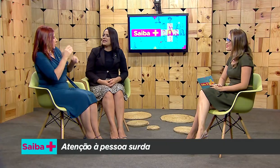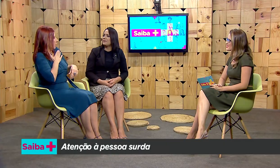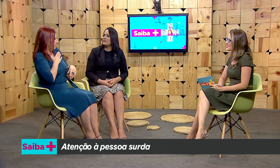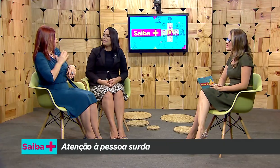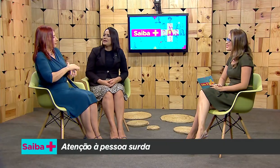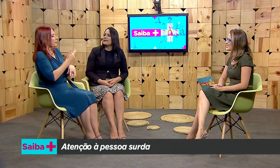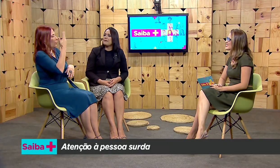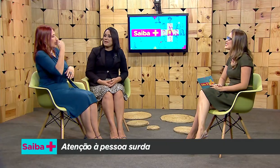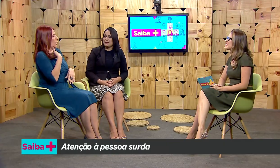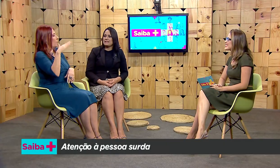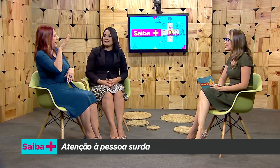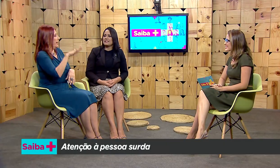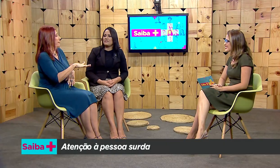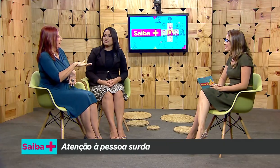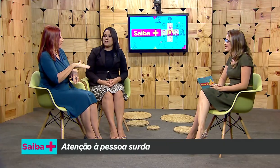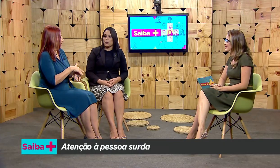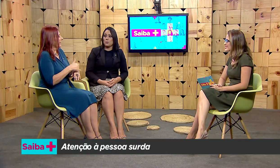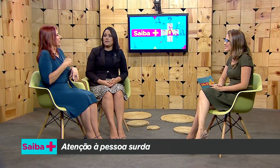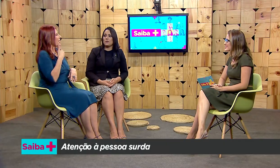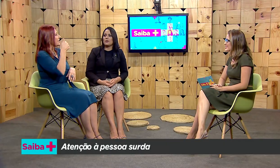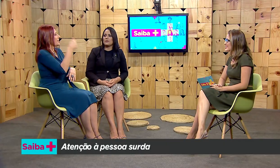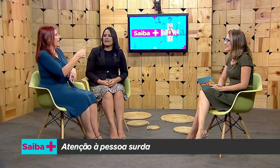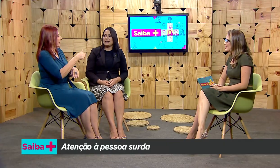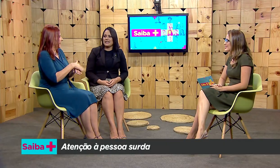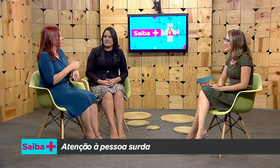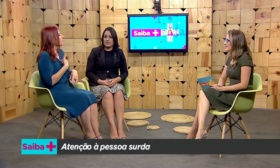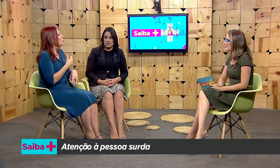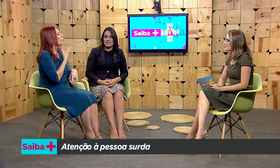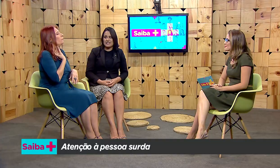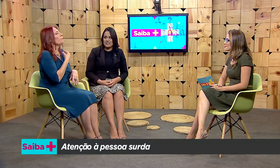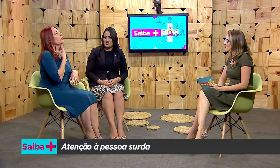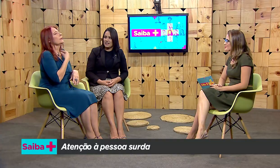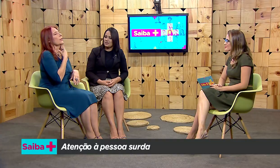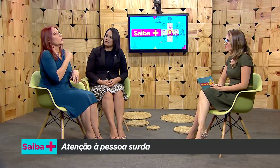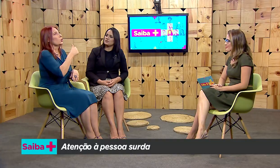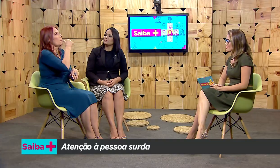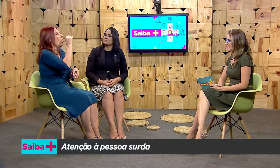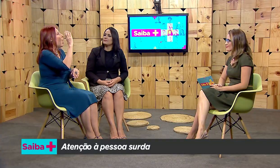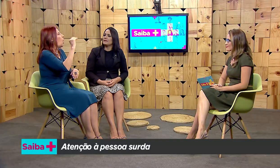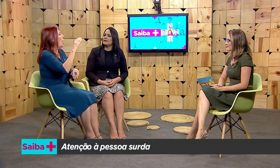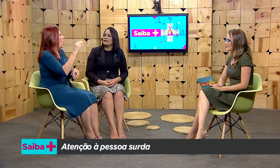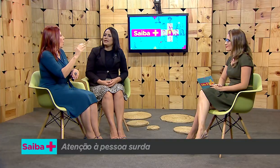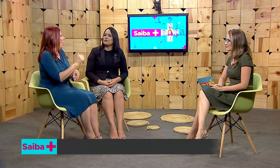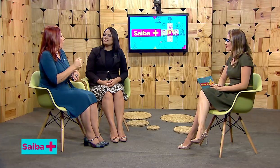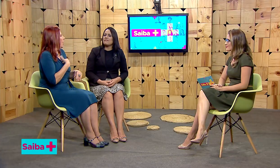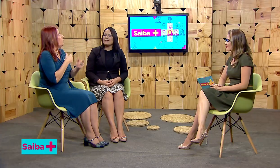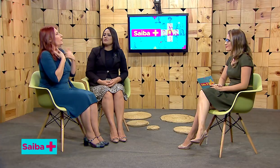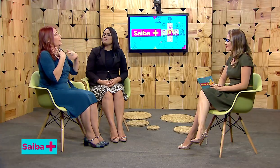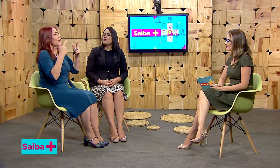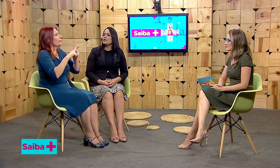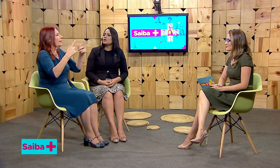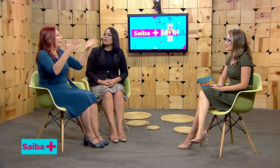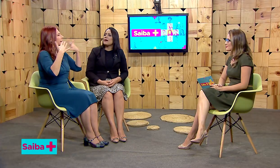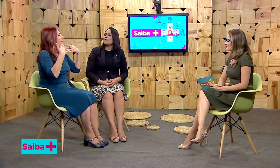que a minha mãe certa vez fez comigo quando eu era criança e eu tinha sete anos. Eu estava querendo muito tomar um